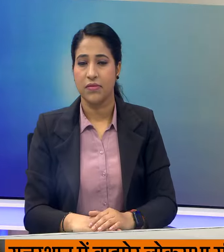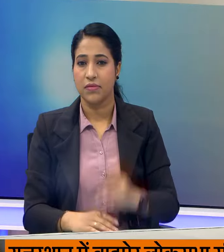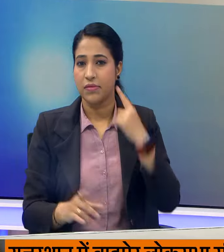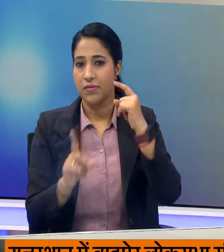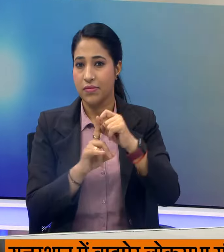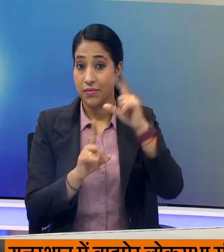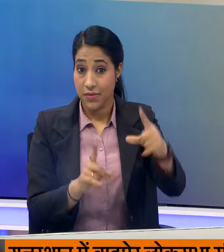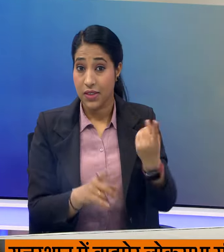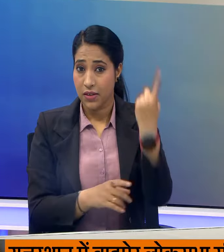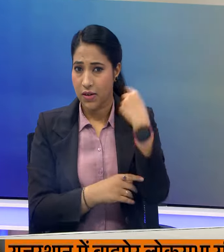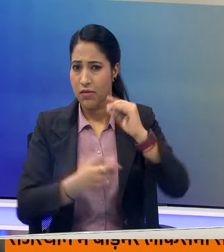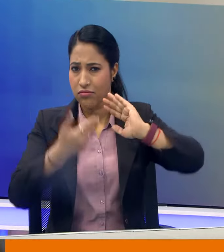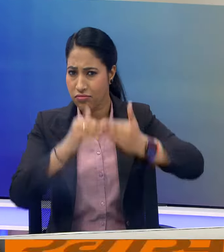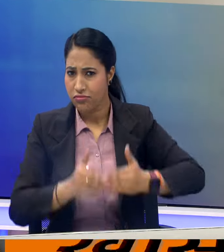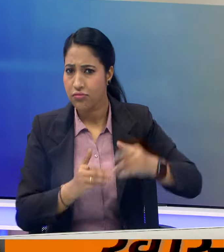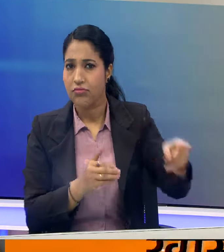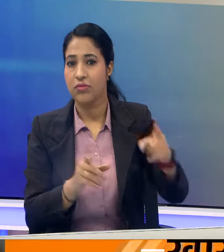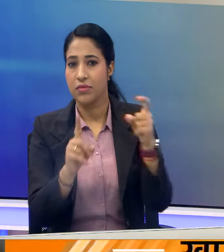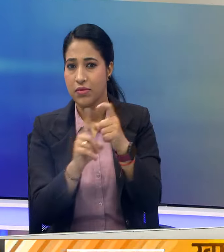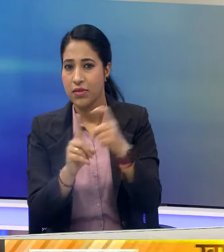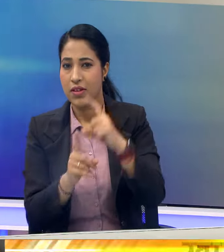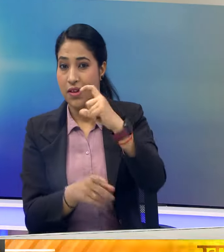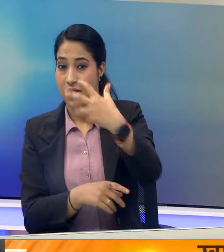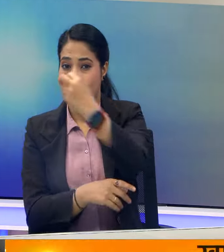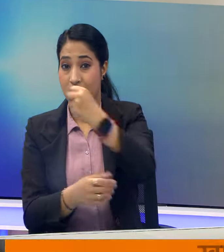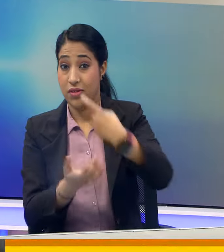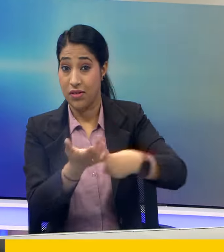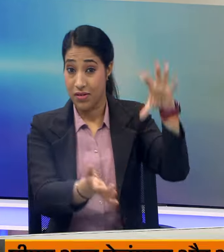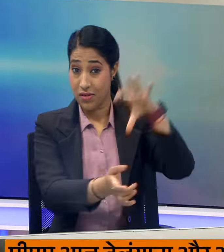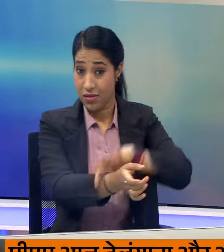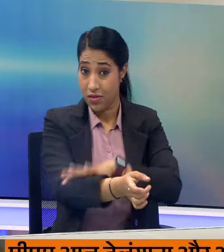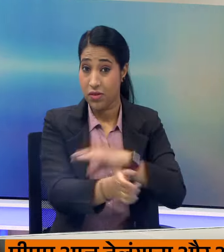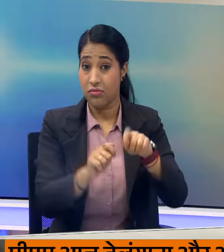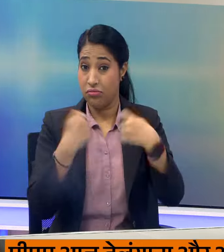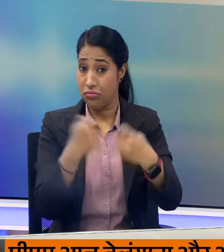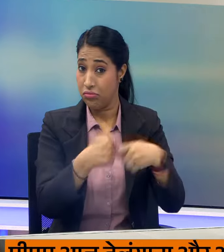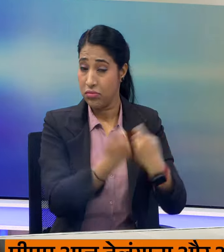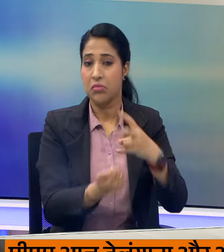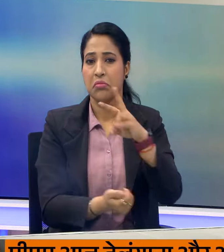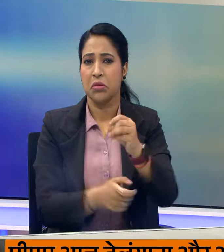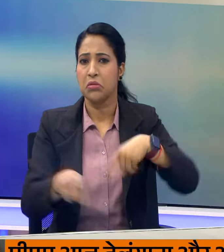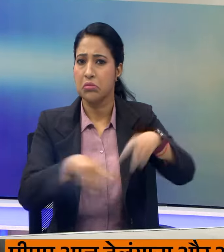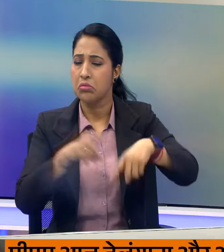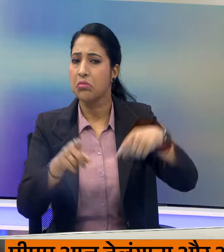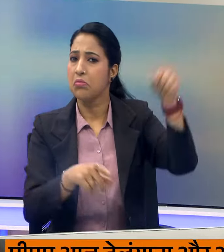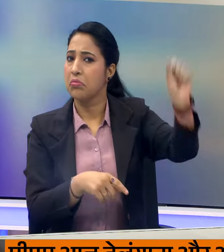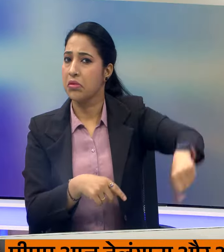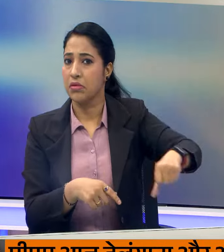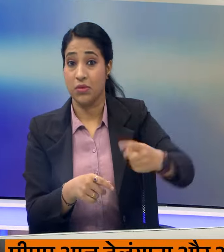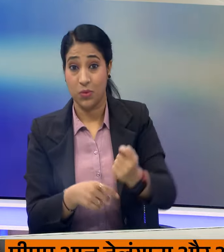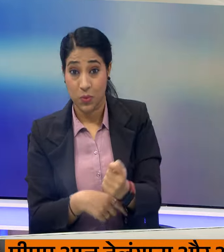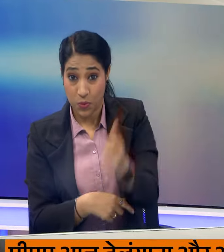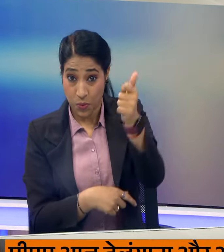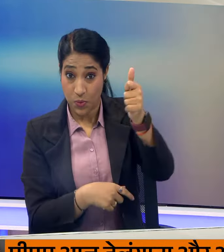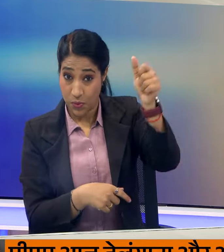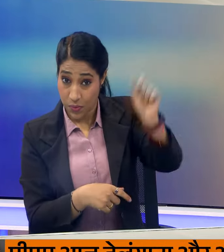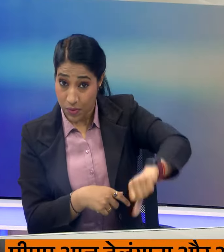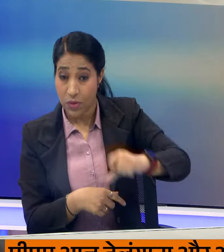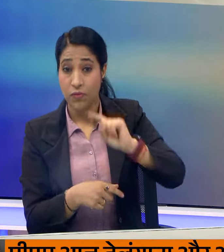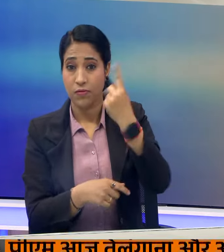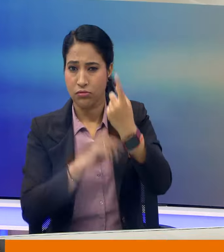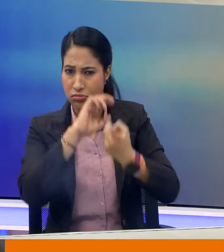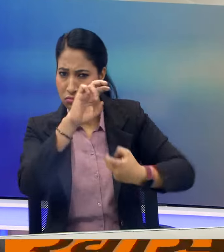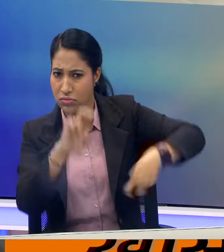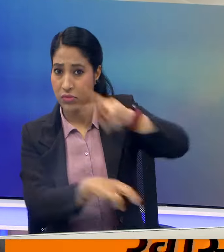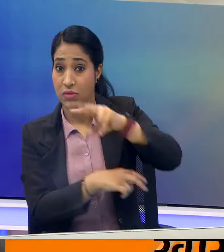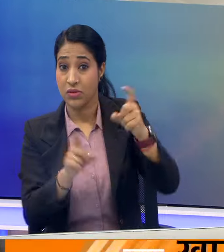आईपियल में कल खेले गए मुकाबले में दिली कैपिटल्स ने राजिस्तान आयल्स को 20 रन से हारा दिया टॉस हार कर पहले बलेबासी